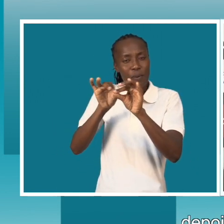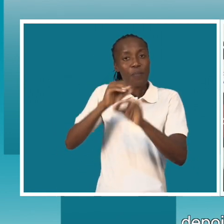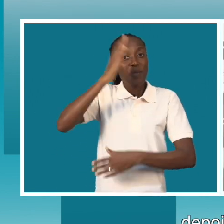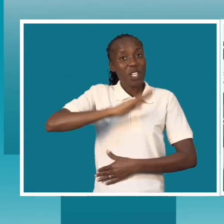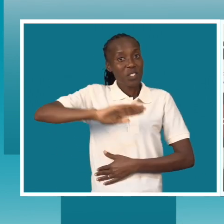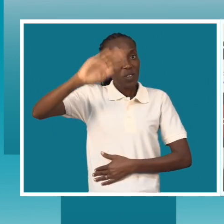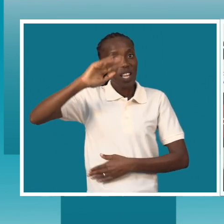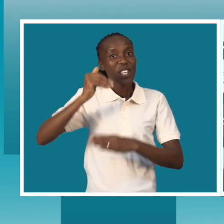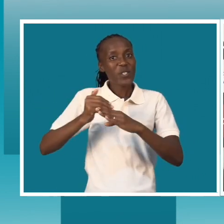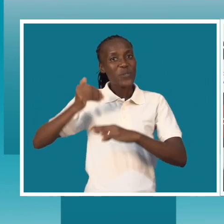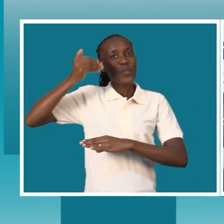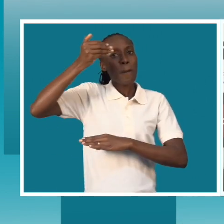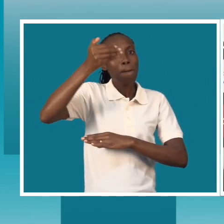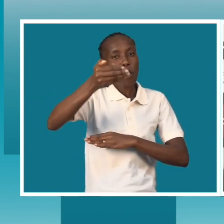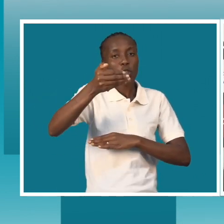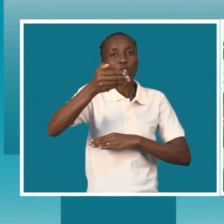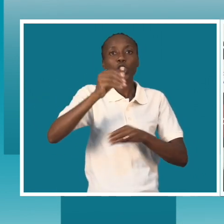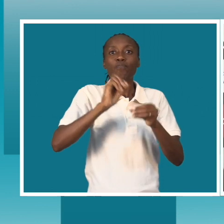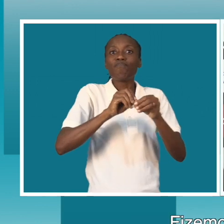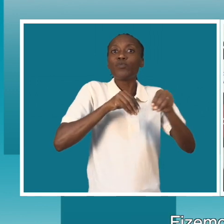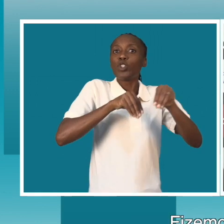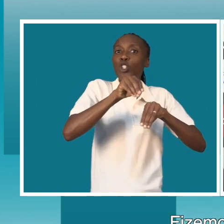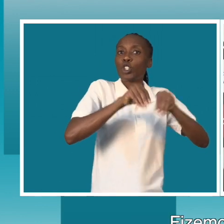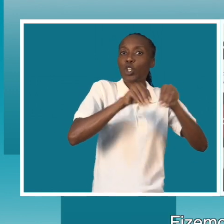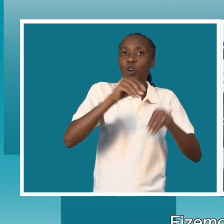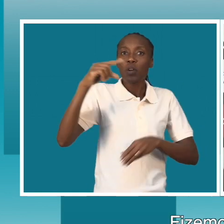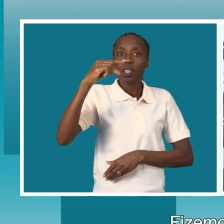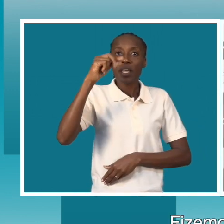Guiné. fizemos uma avaliação fria,